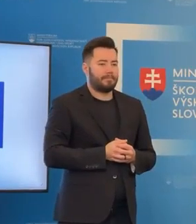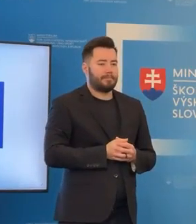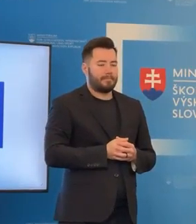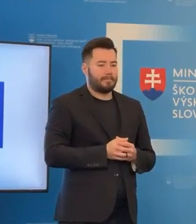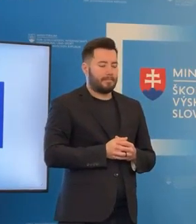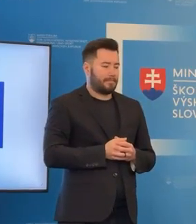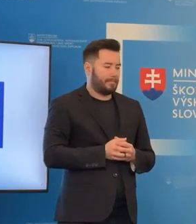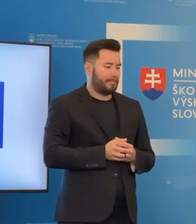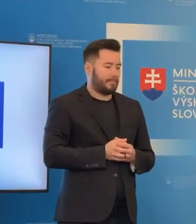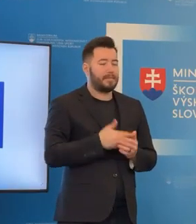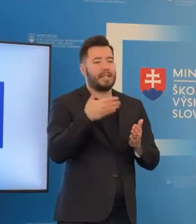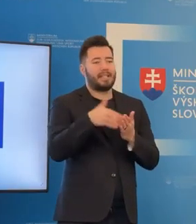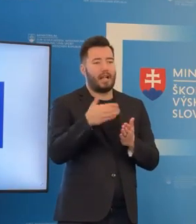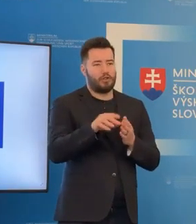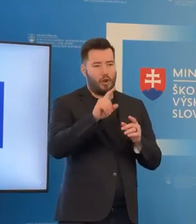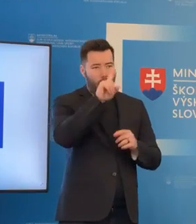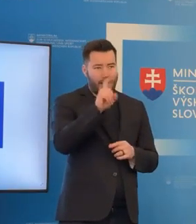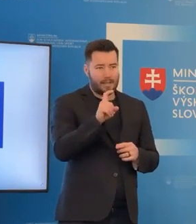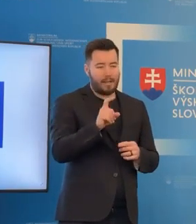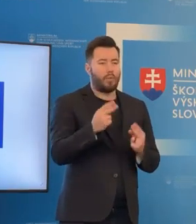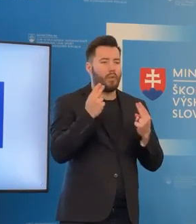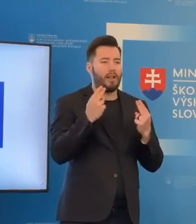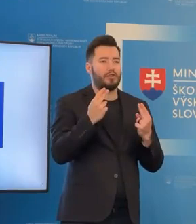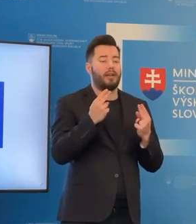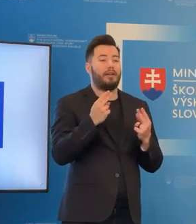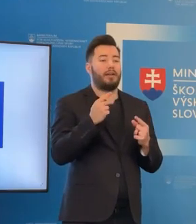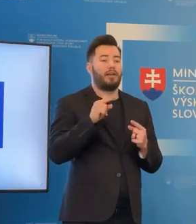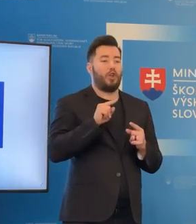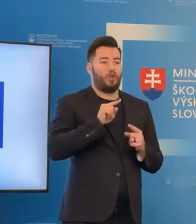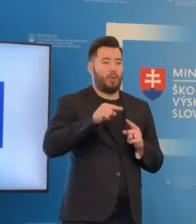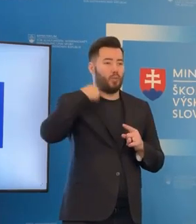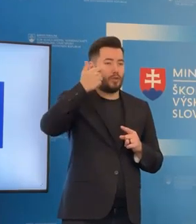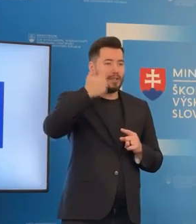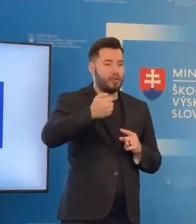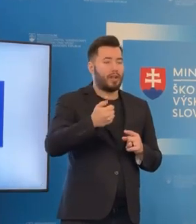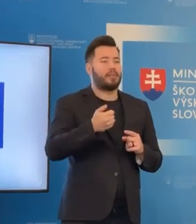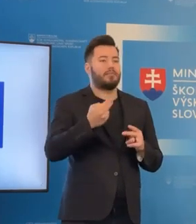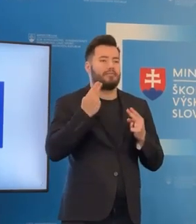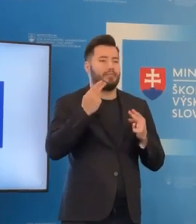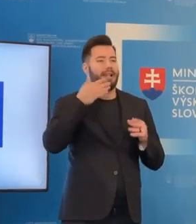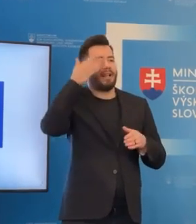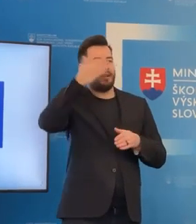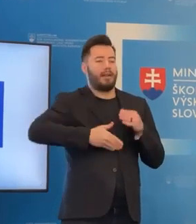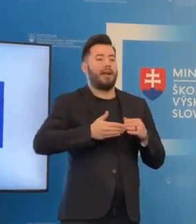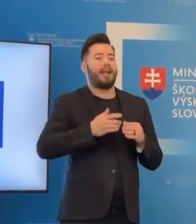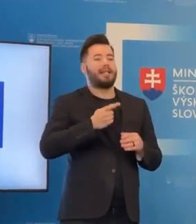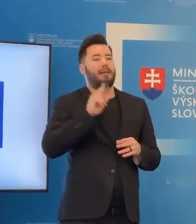do budúceho týždňa sa musia dať prihľašky na strednú školu, tu vystáva taký